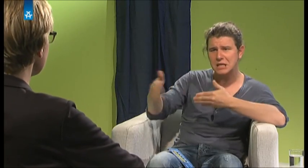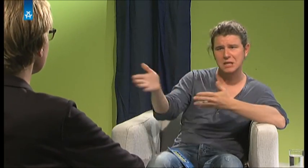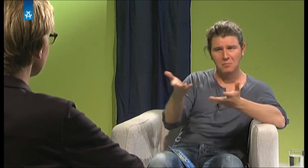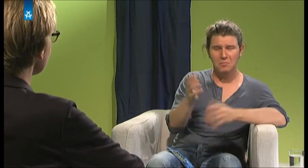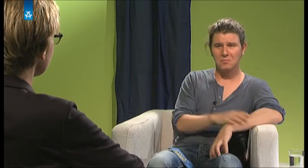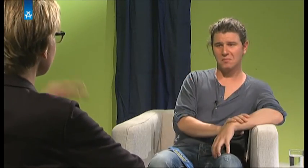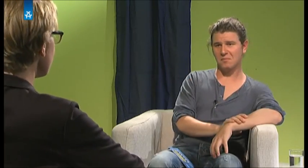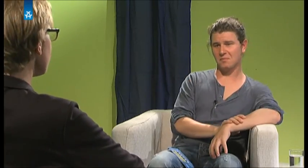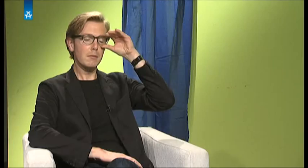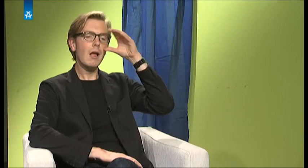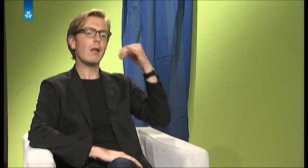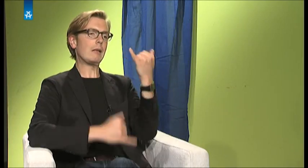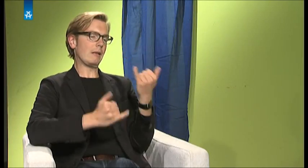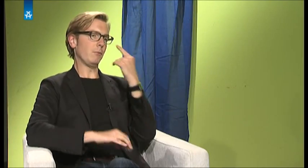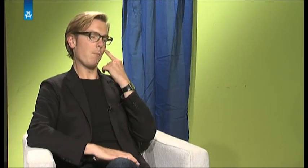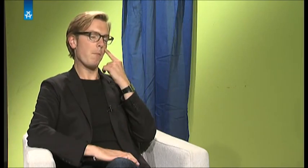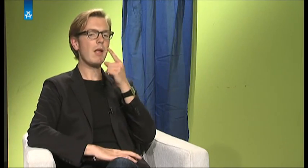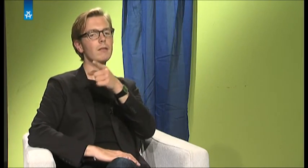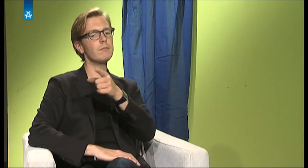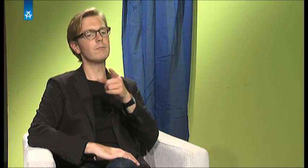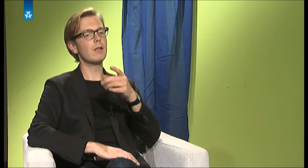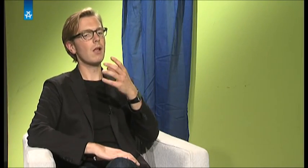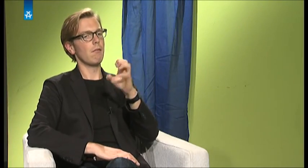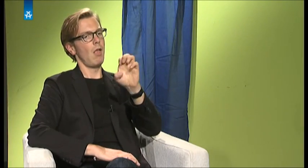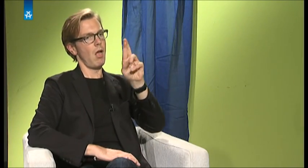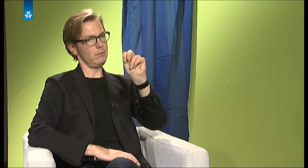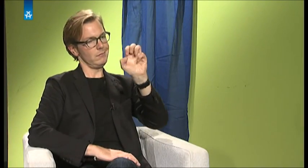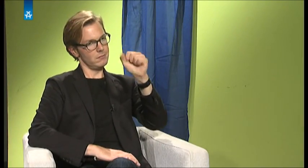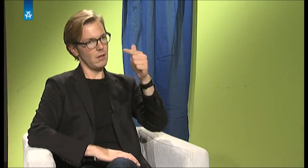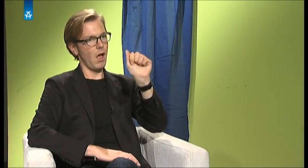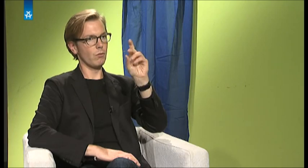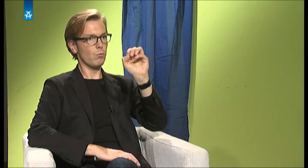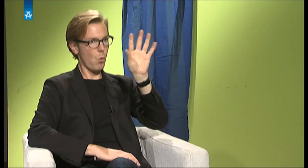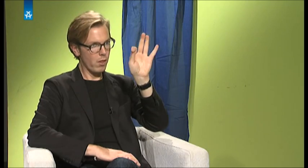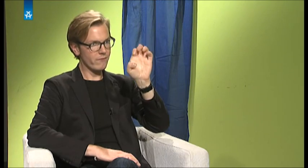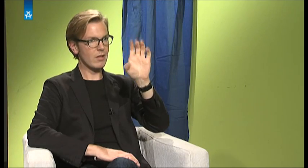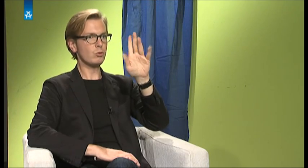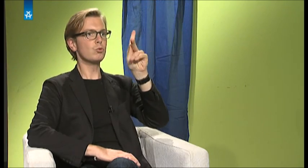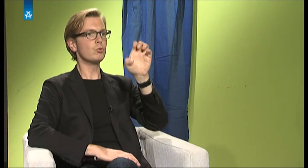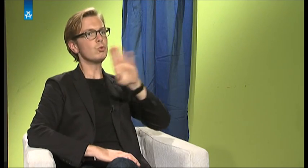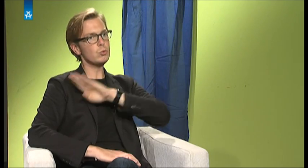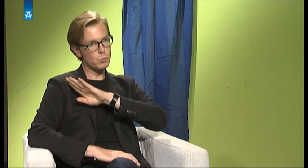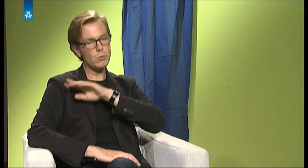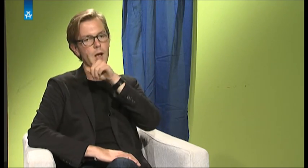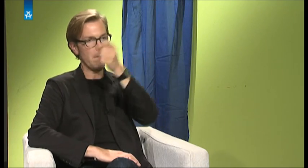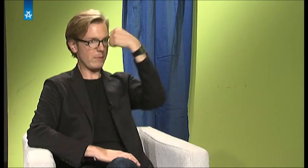Erfahrungen waren. Ich bin momentan in Berlin an der Adolf-Eschke-Schule als Referendar